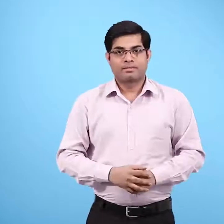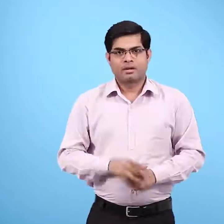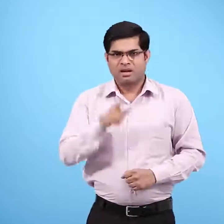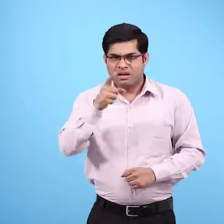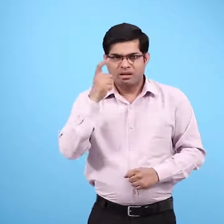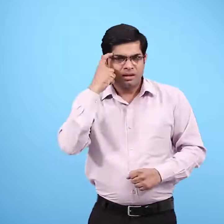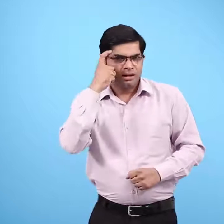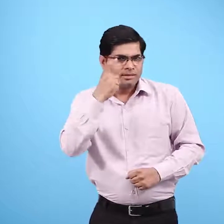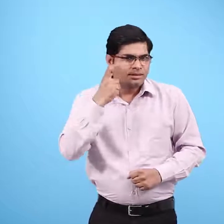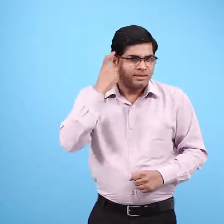सोच सकते हो